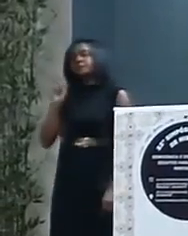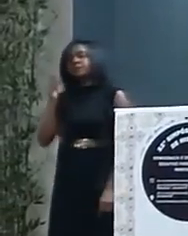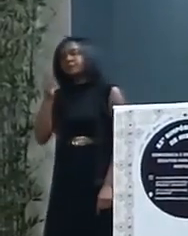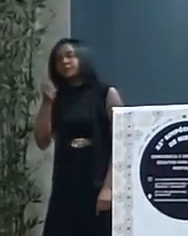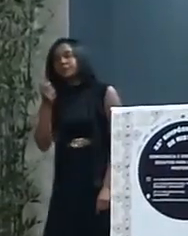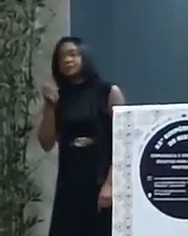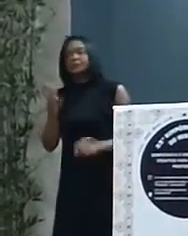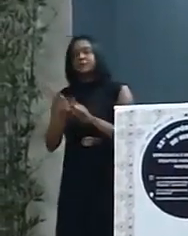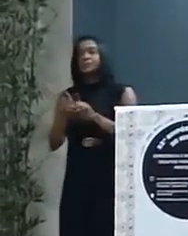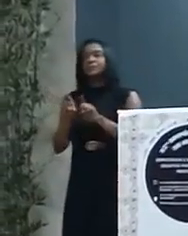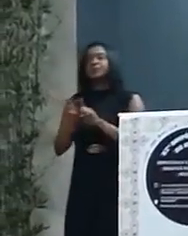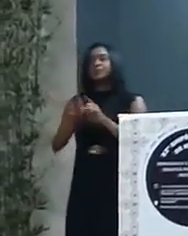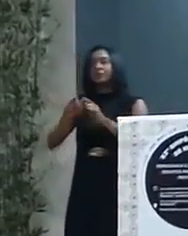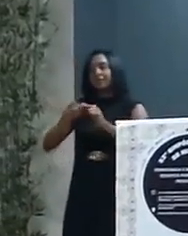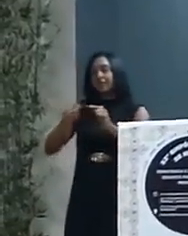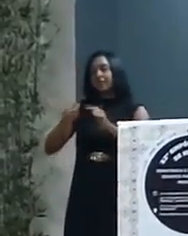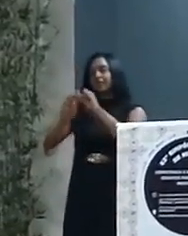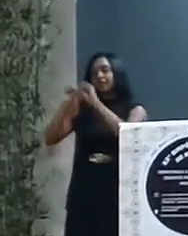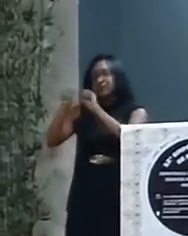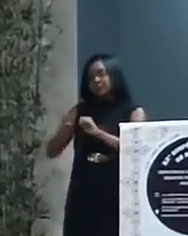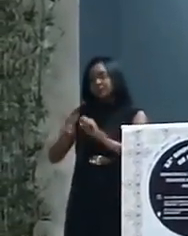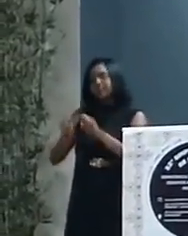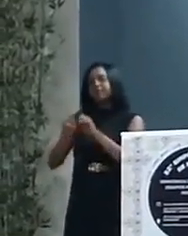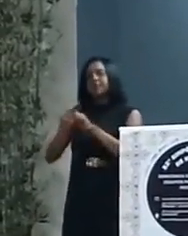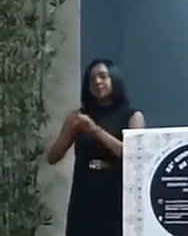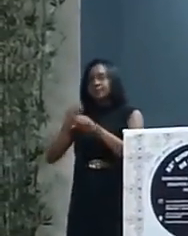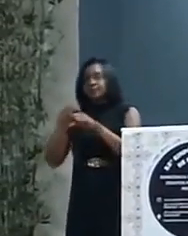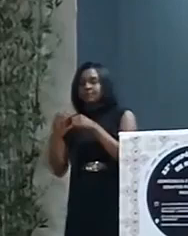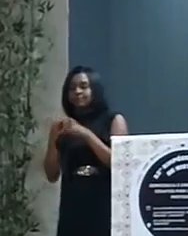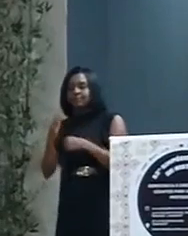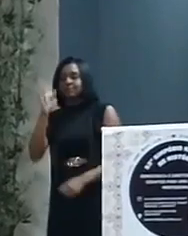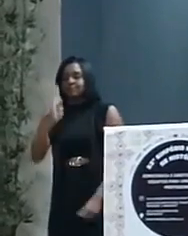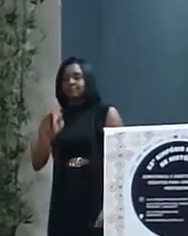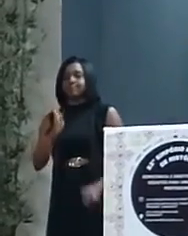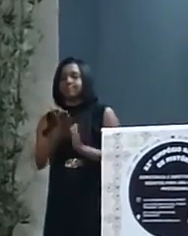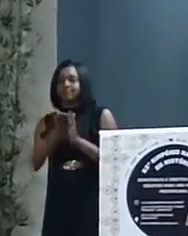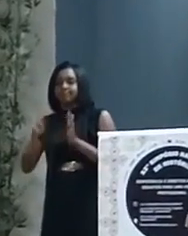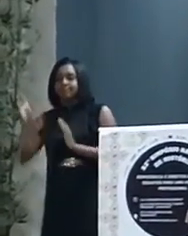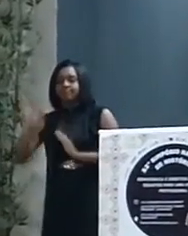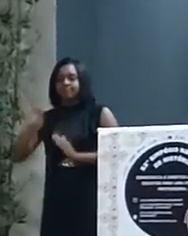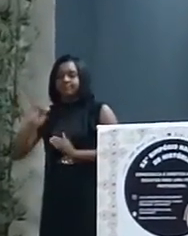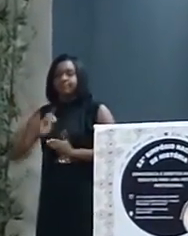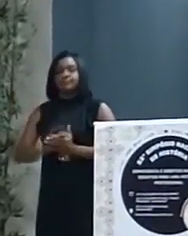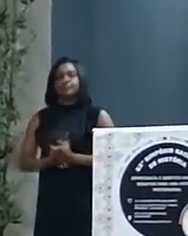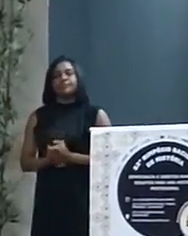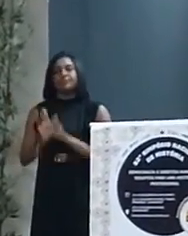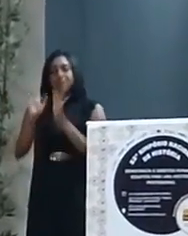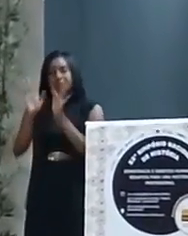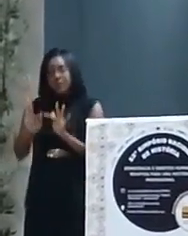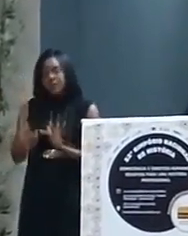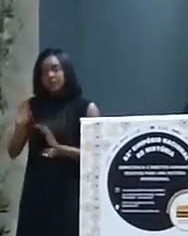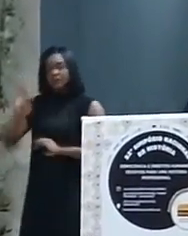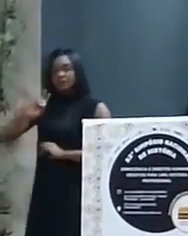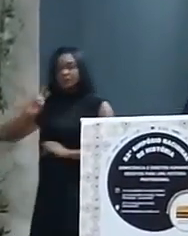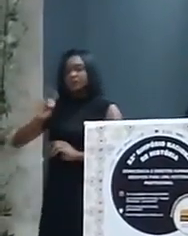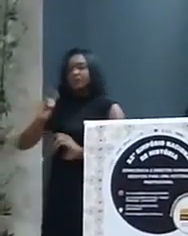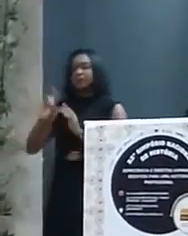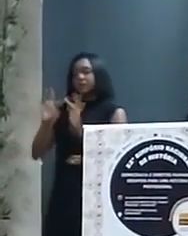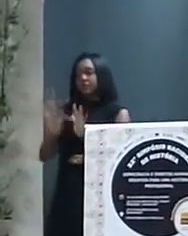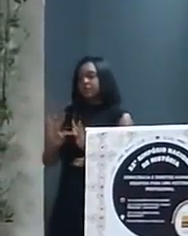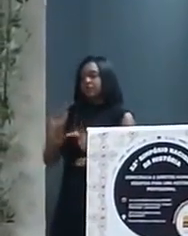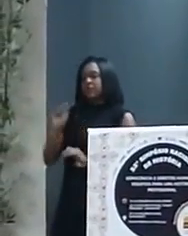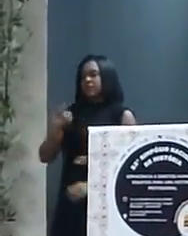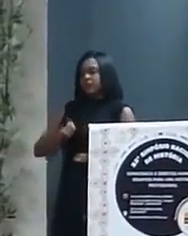talvez, devido à inédita expansão do sistema de pós-graduação no Brasil naquelas décadas. Nas últimas décadas, no entanto,